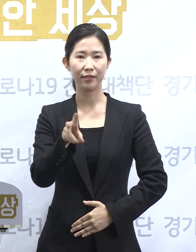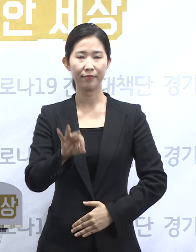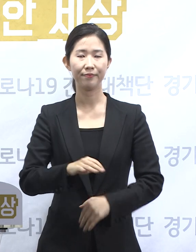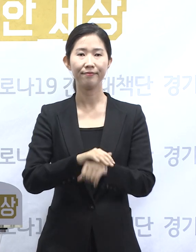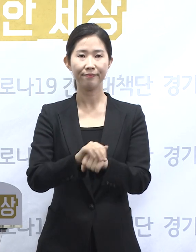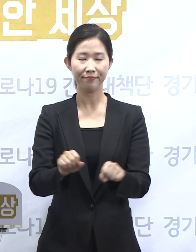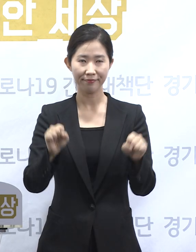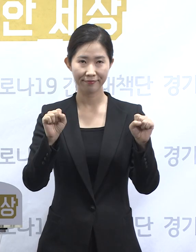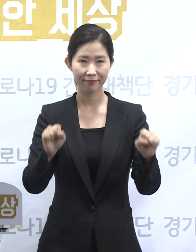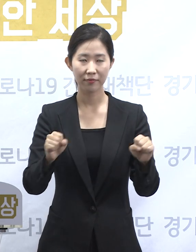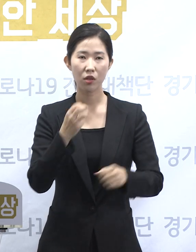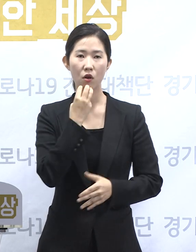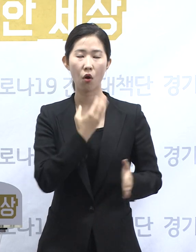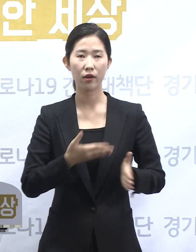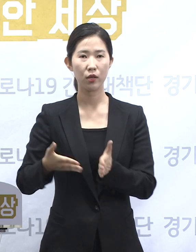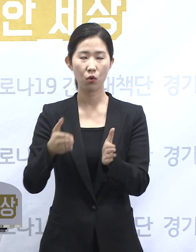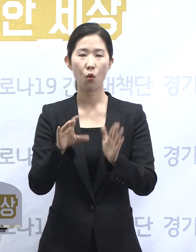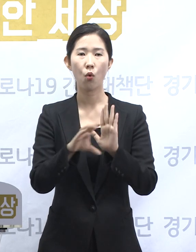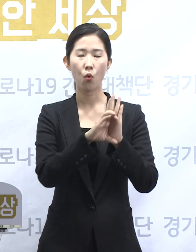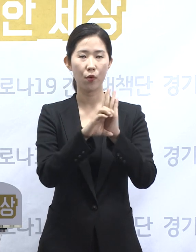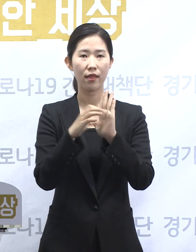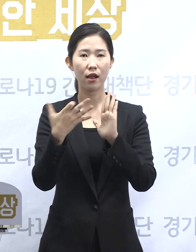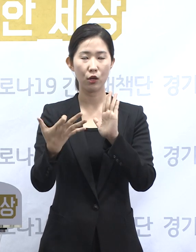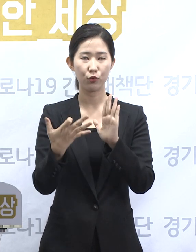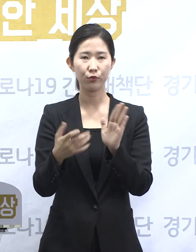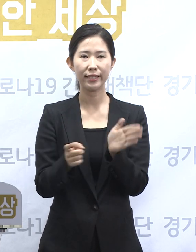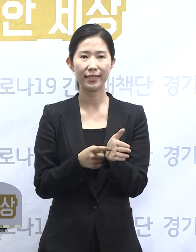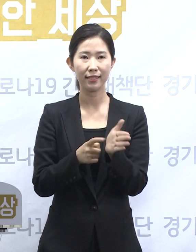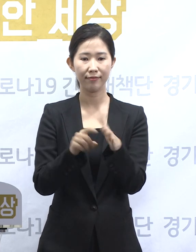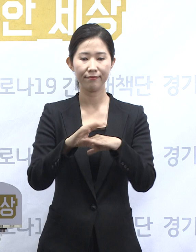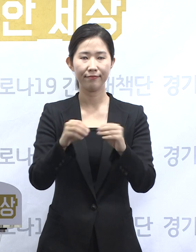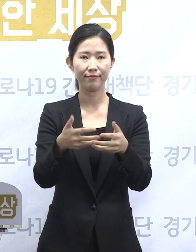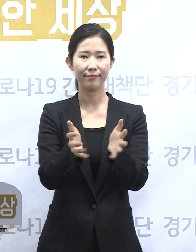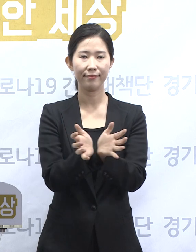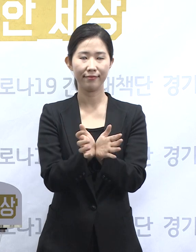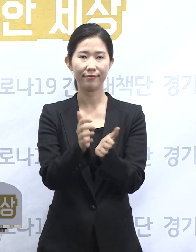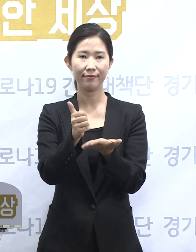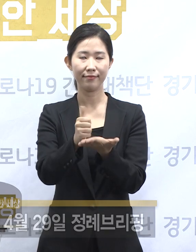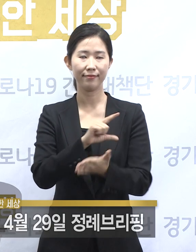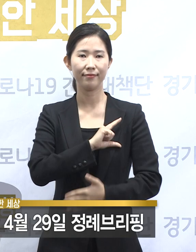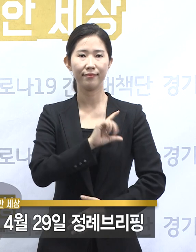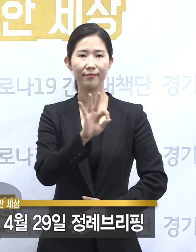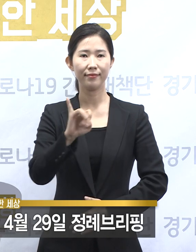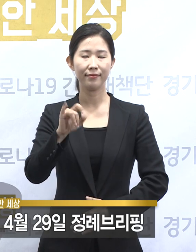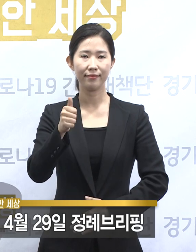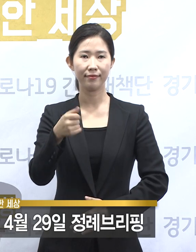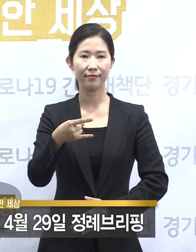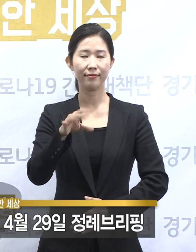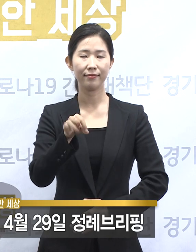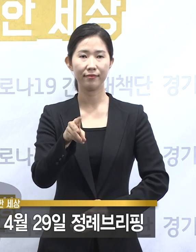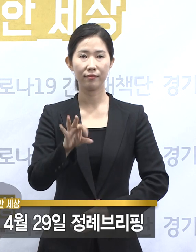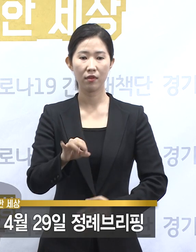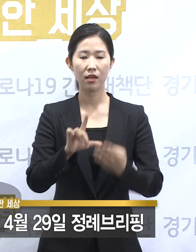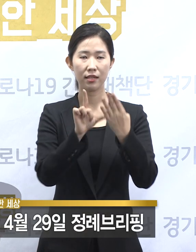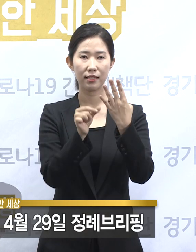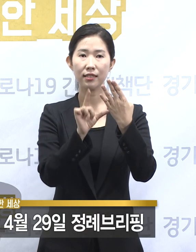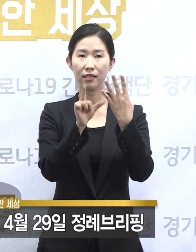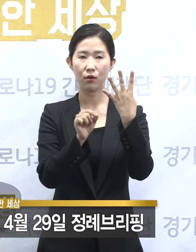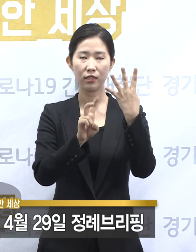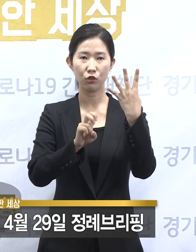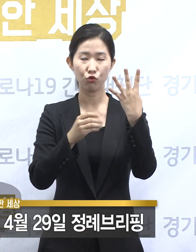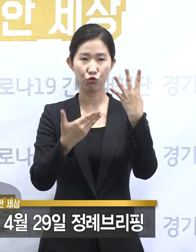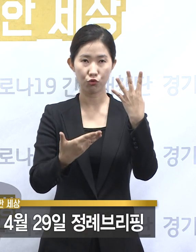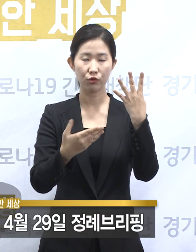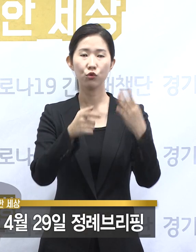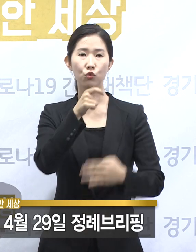안녕하십니까. 경기도 코로나19 긴급대책단 이희영입니다. 4월 29일 수요일 경기도 코로나19 대응 관련